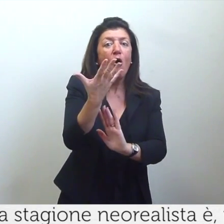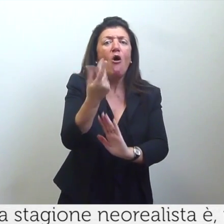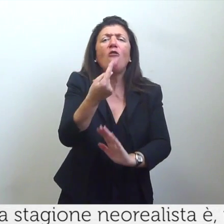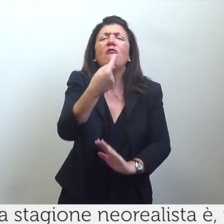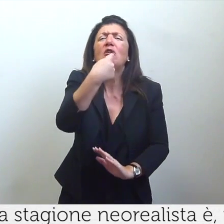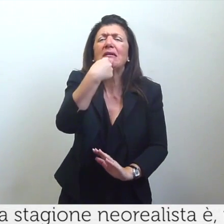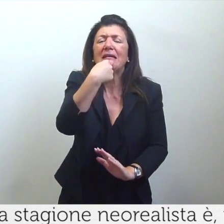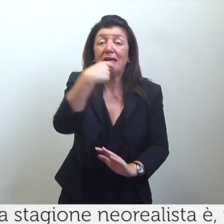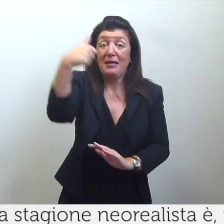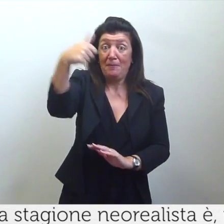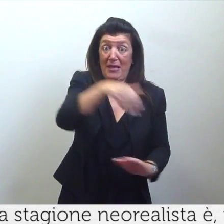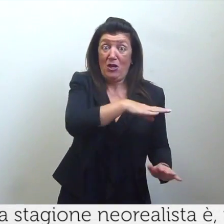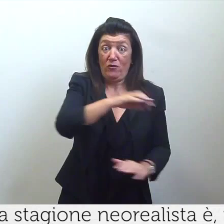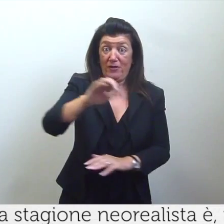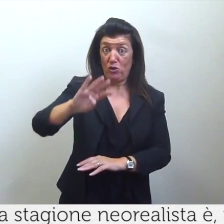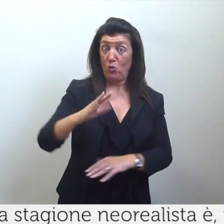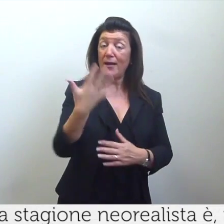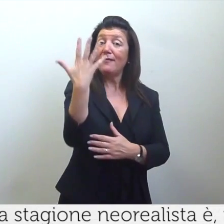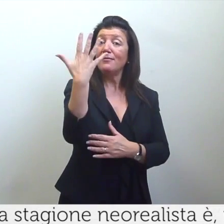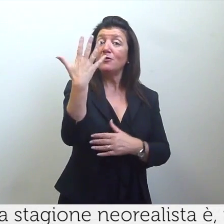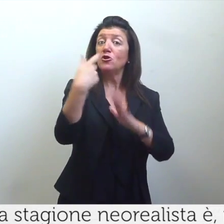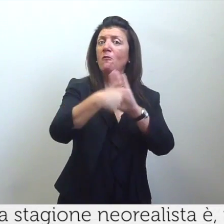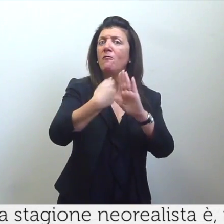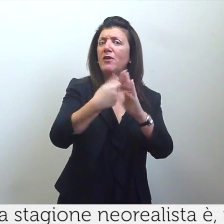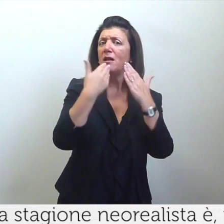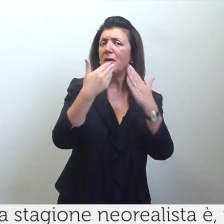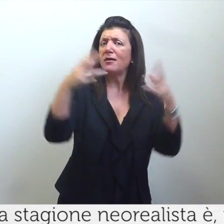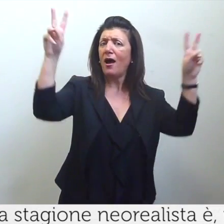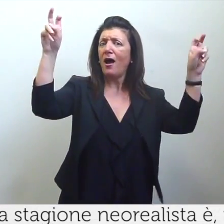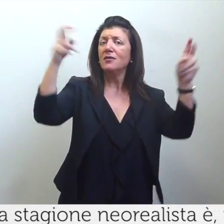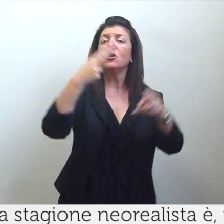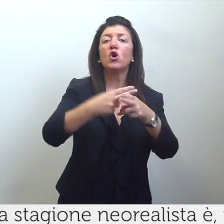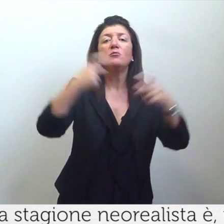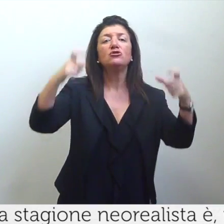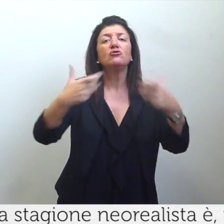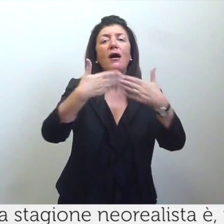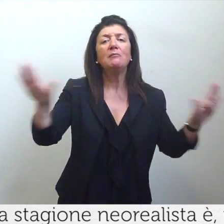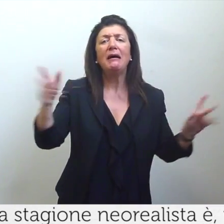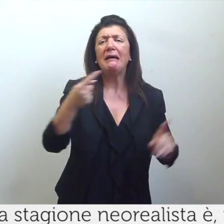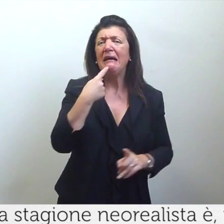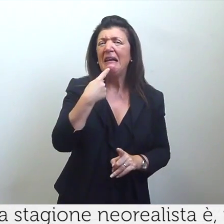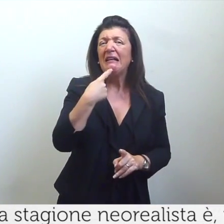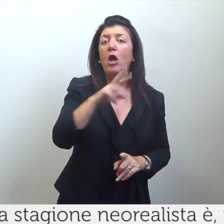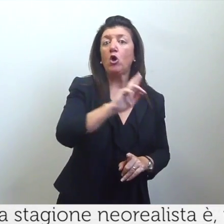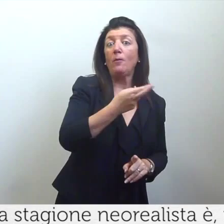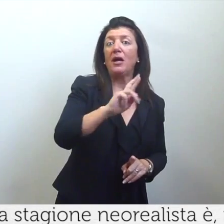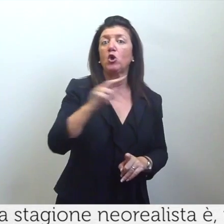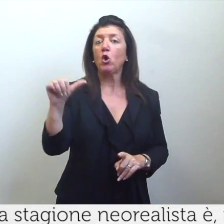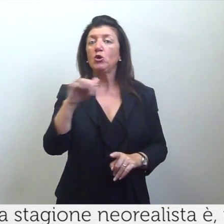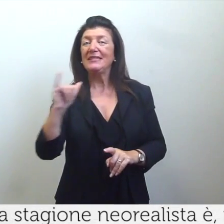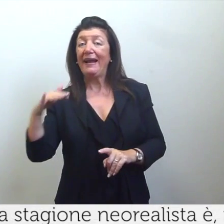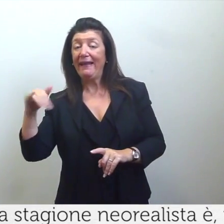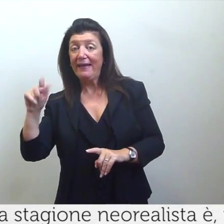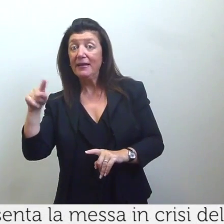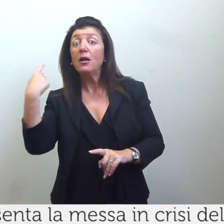1945 roma città aperta di roberto rossellini che rappresenta la